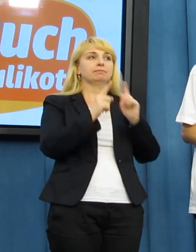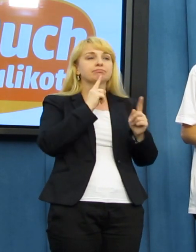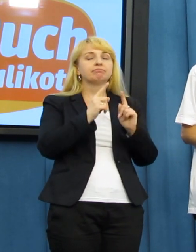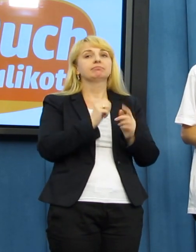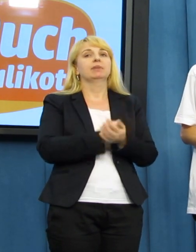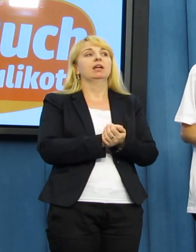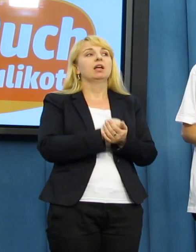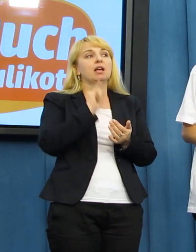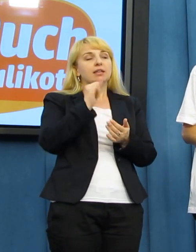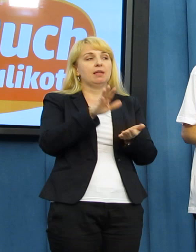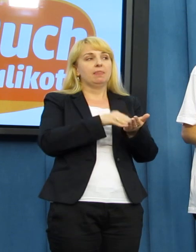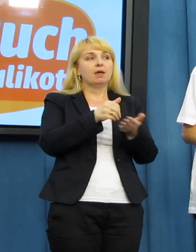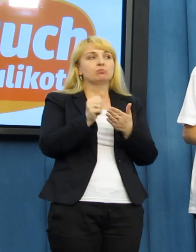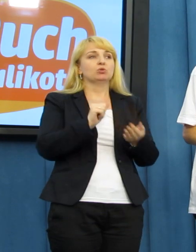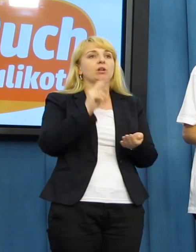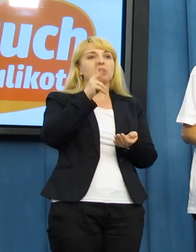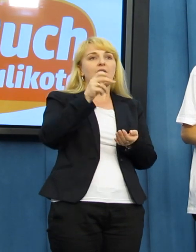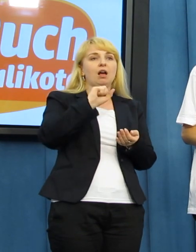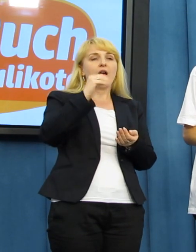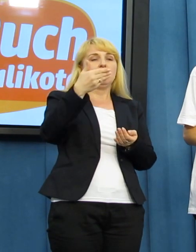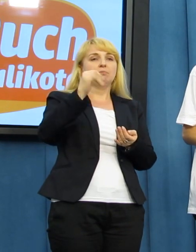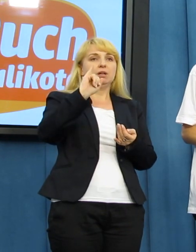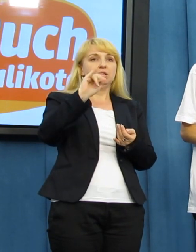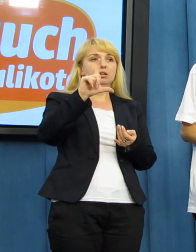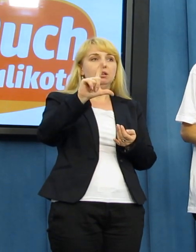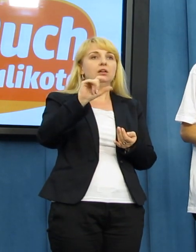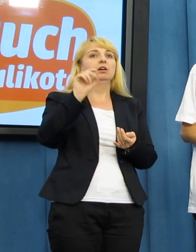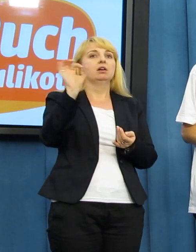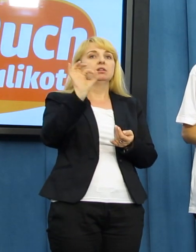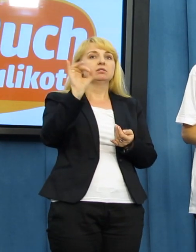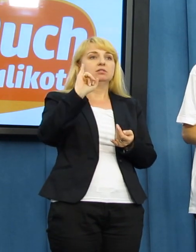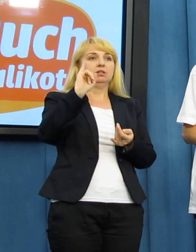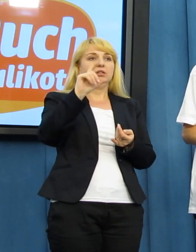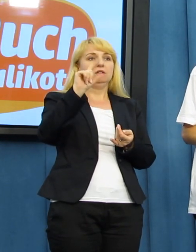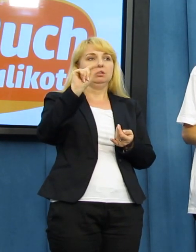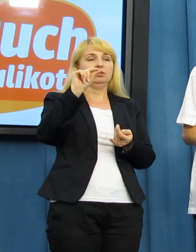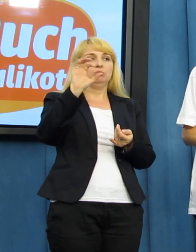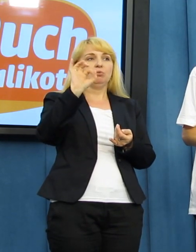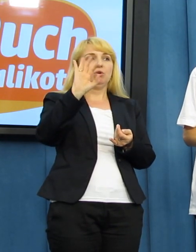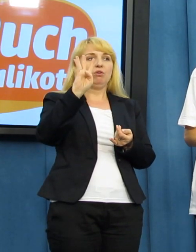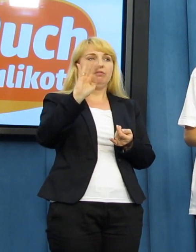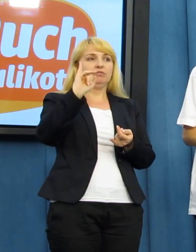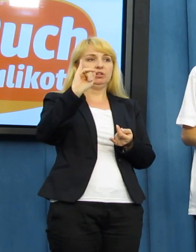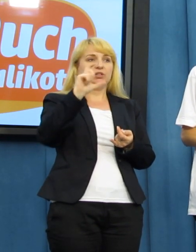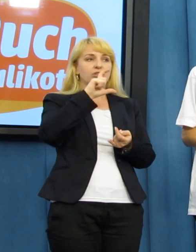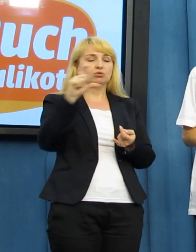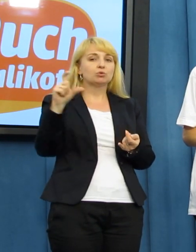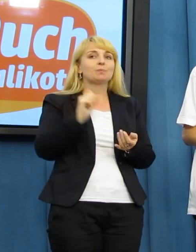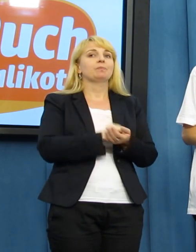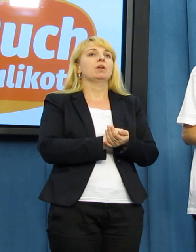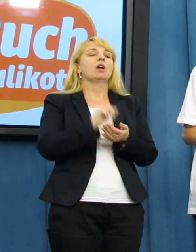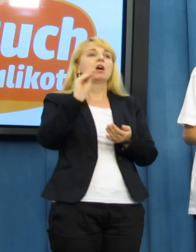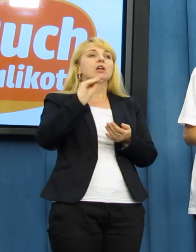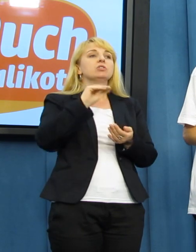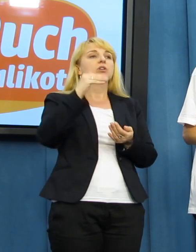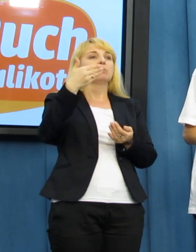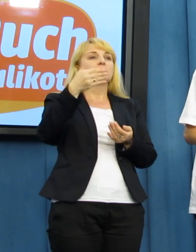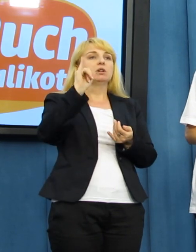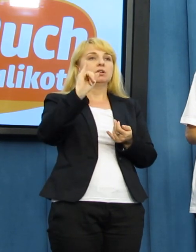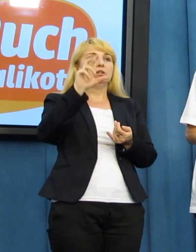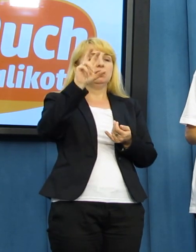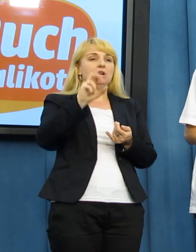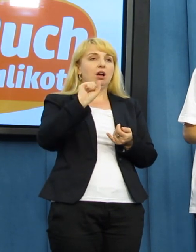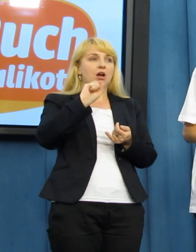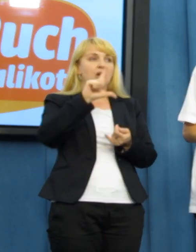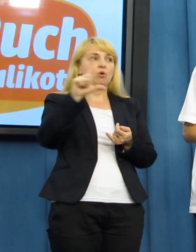Między innymi tymi gośćmi są Kamie Sipowicz, historyk konopi, filozof. Michał Pauli, człowiek, który został skazany w Tajlandii na 6 wyroków